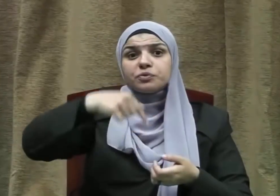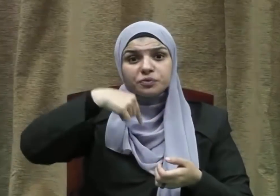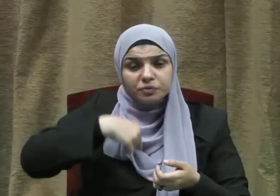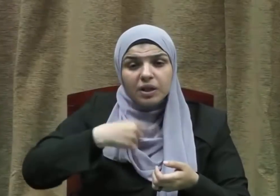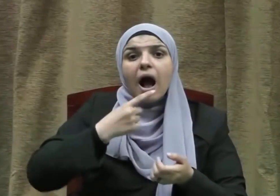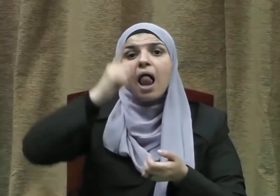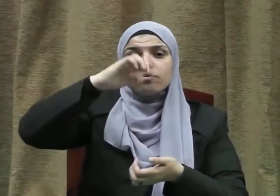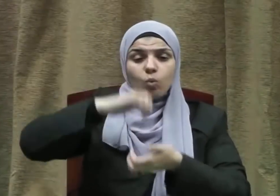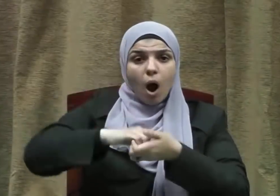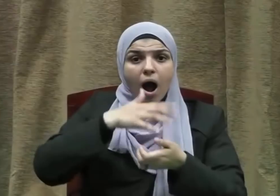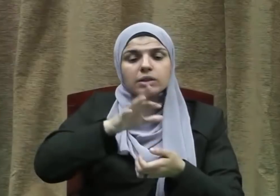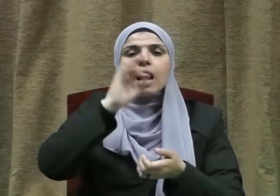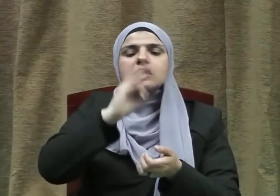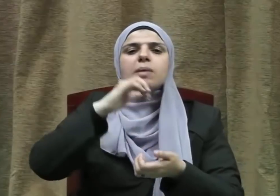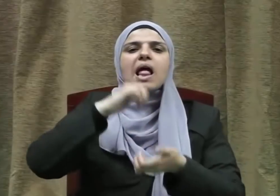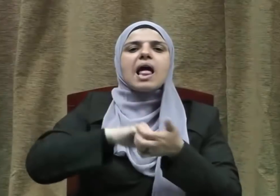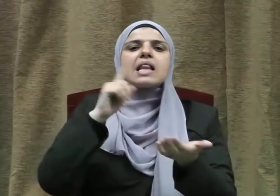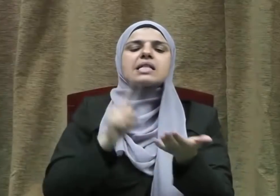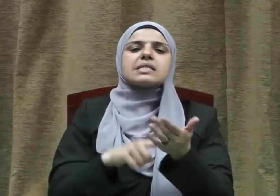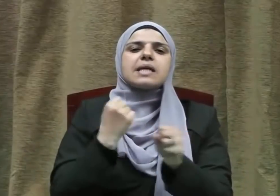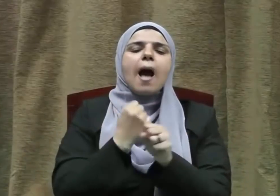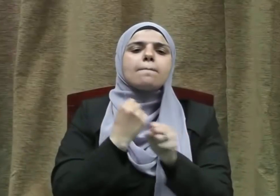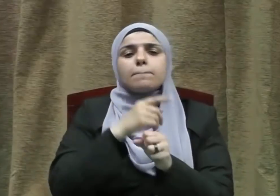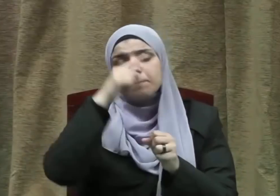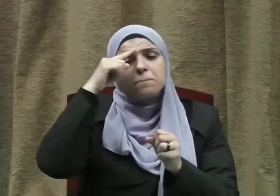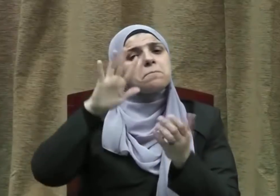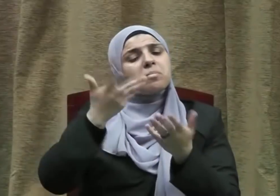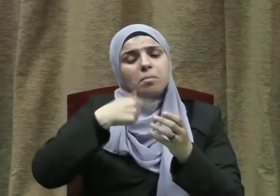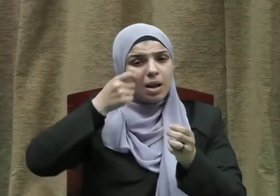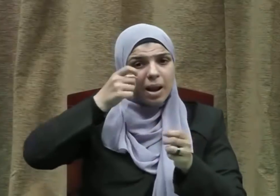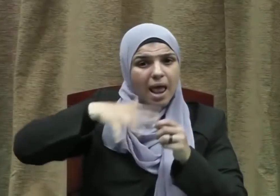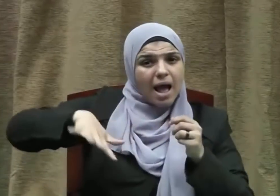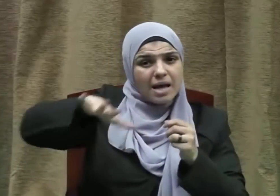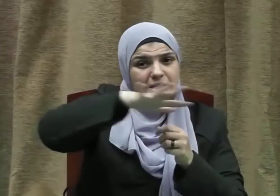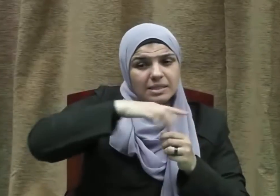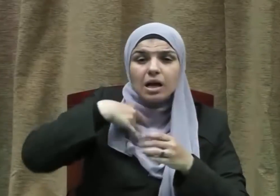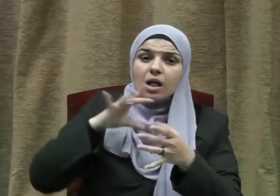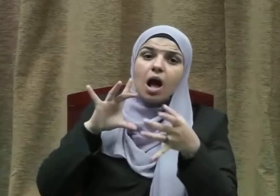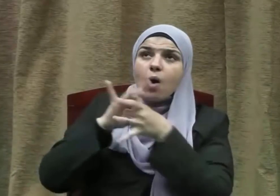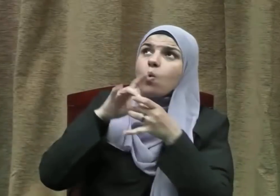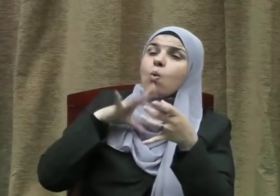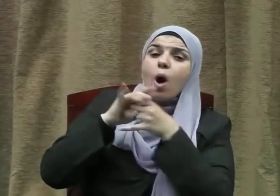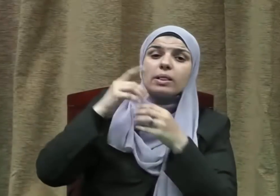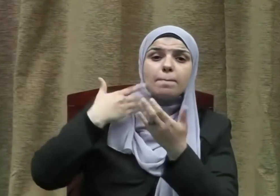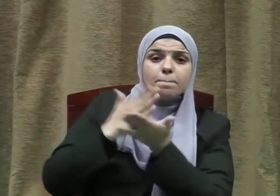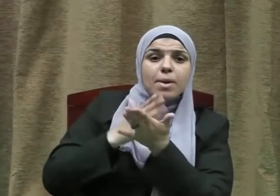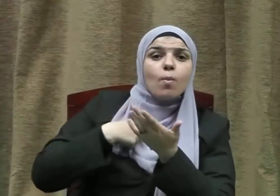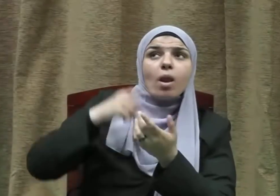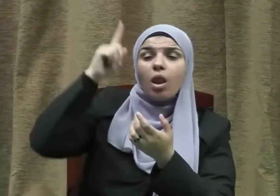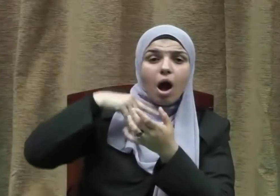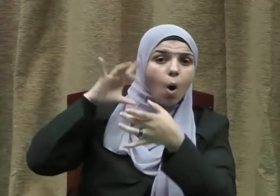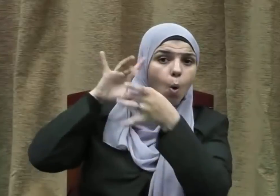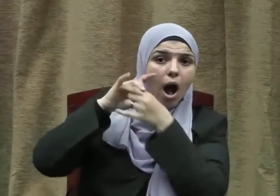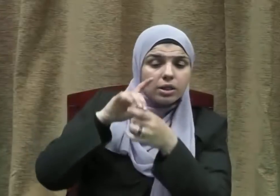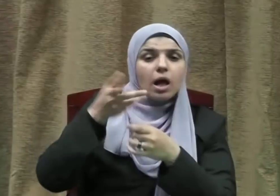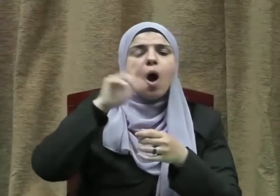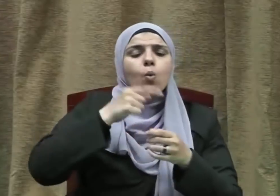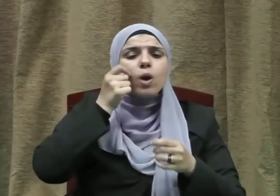أنفسكم سواء أكان فيما بينكم وبين الله عز وجل أم فيما بينكم